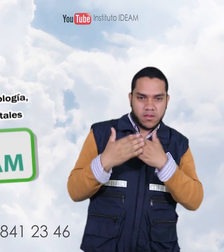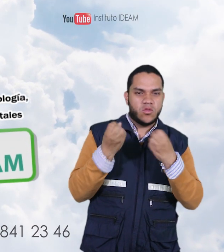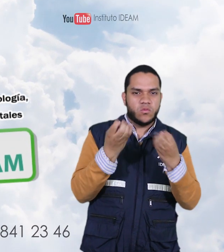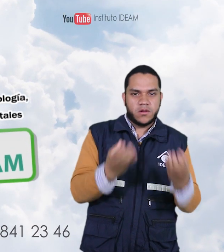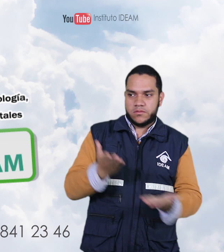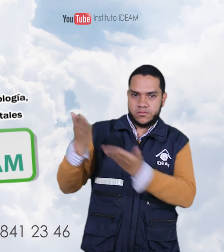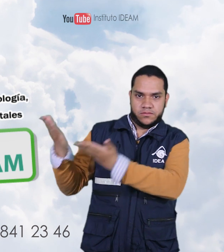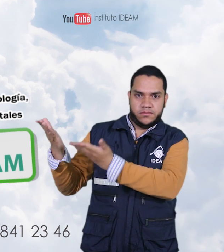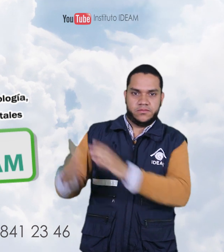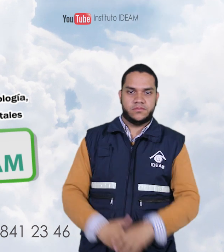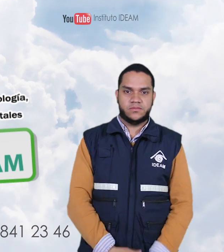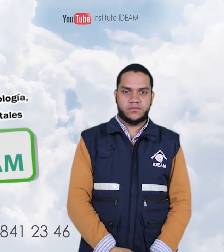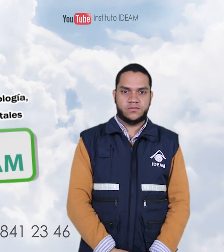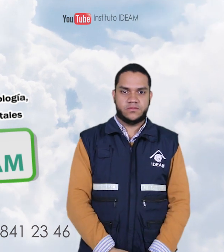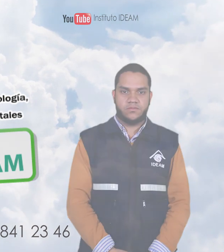de turno.